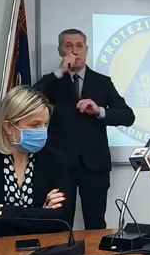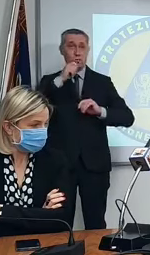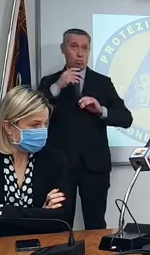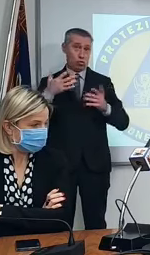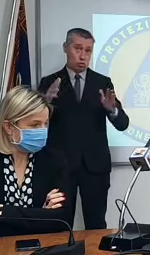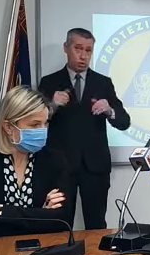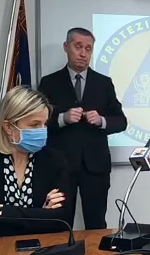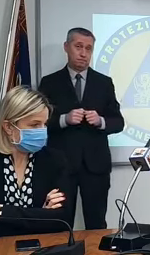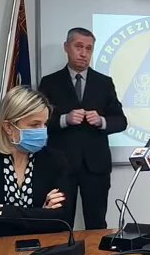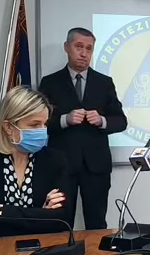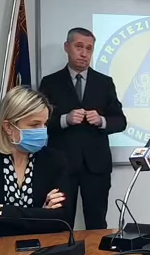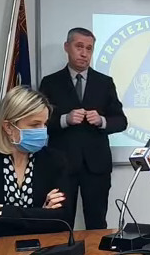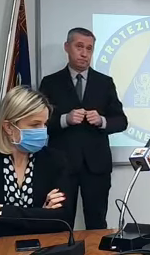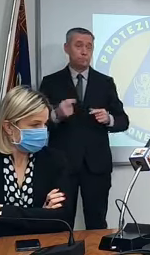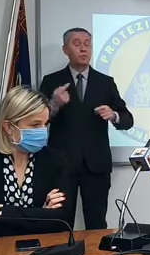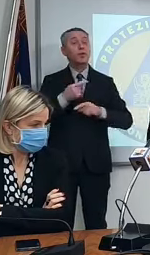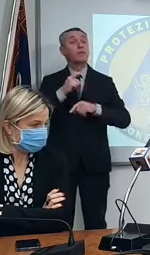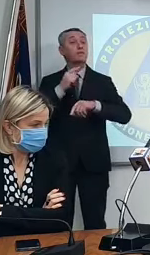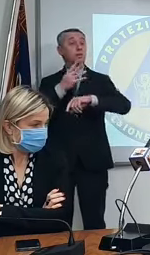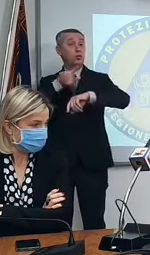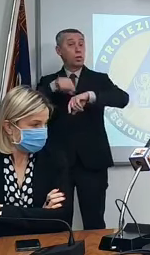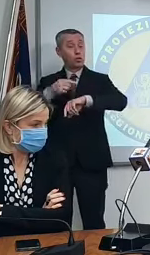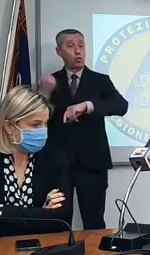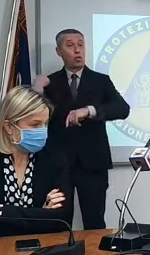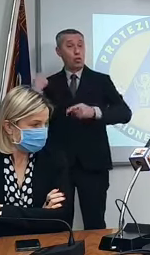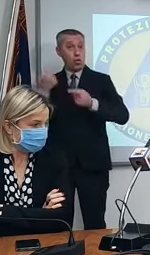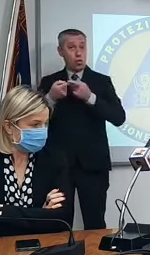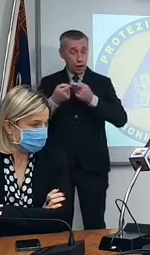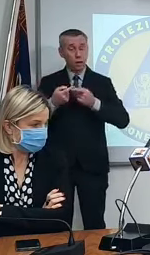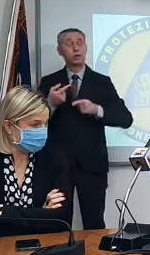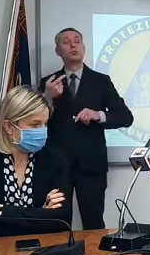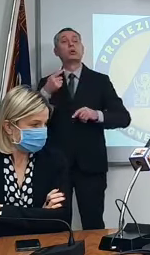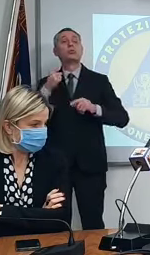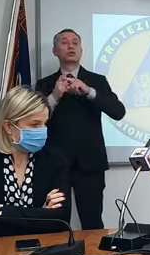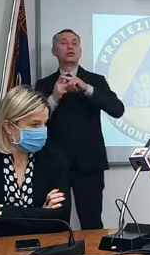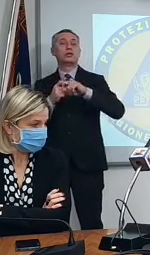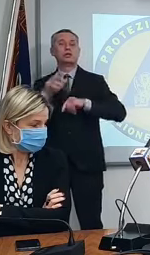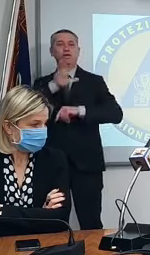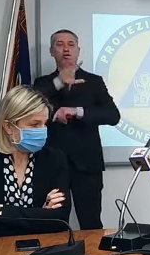Allora, i positivi nelle ultime 24 ore sono 507.